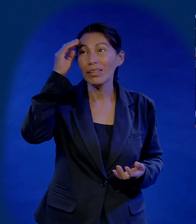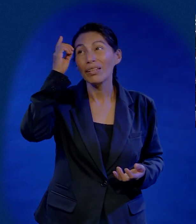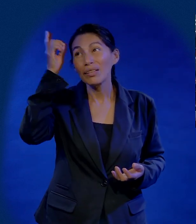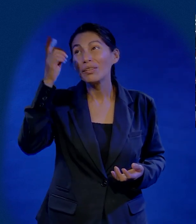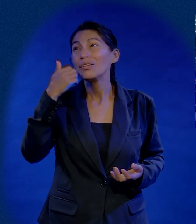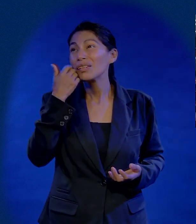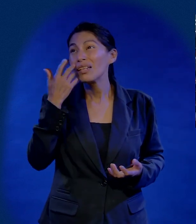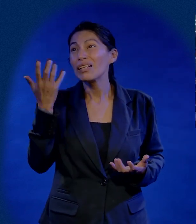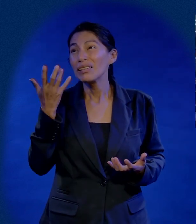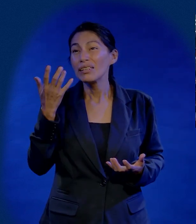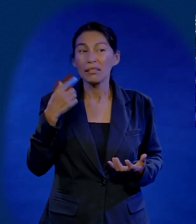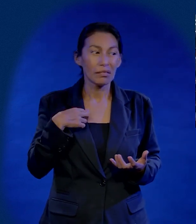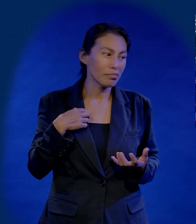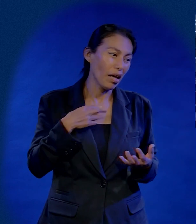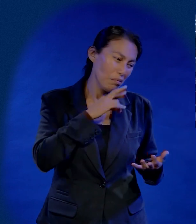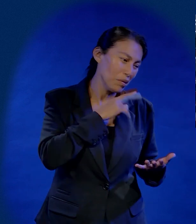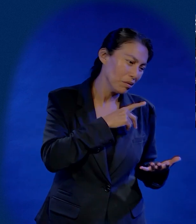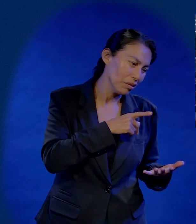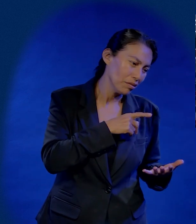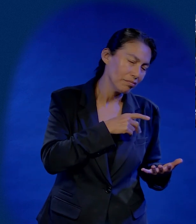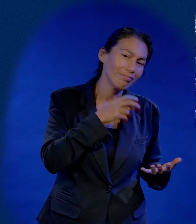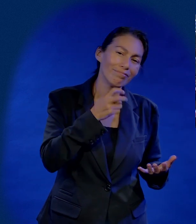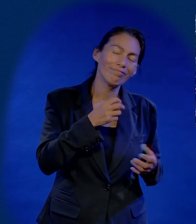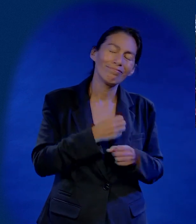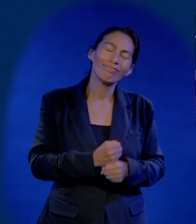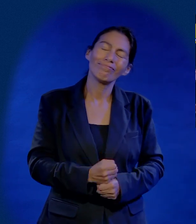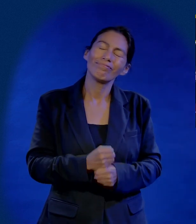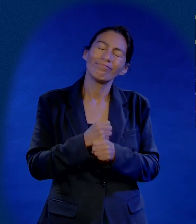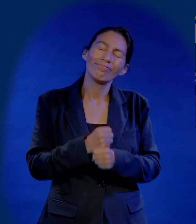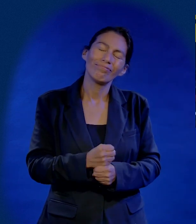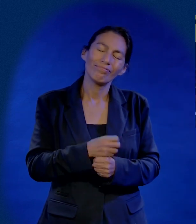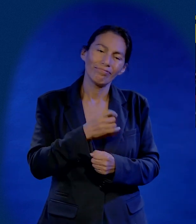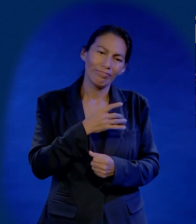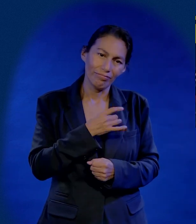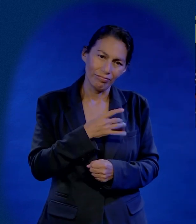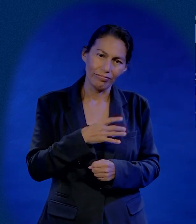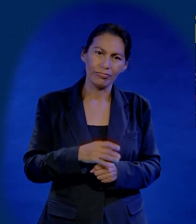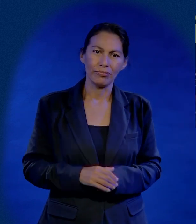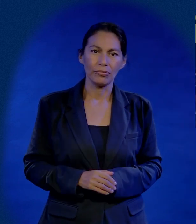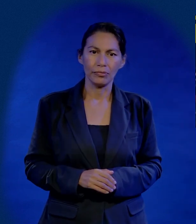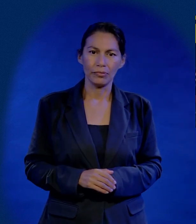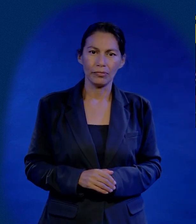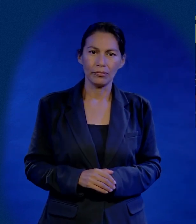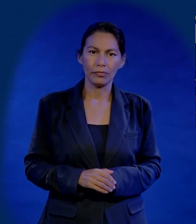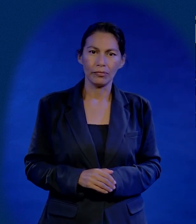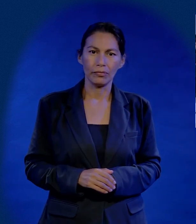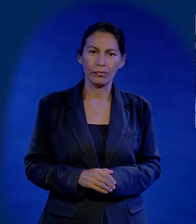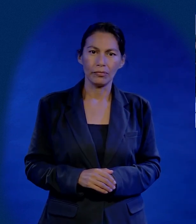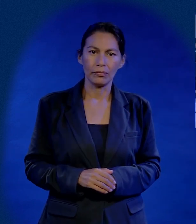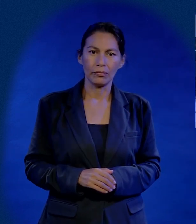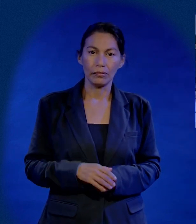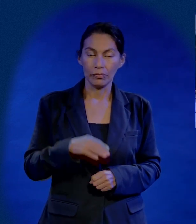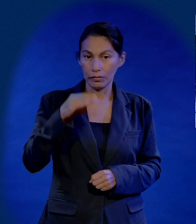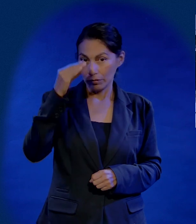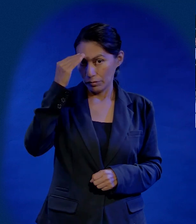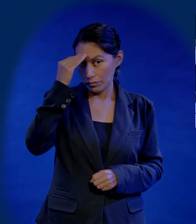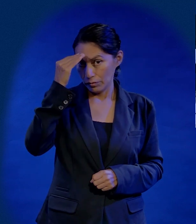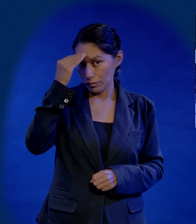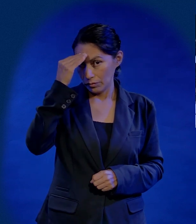Mientras tu mente dice, Dios dice esto, pero yo hago por acá. Eso causa mucho dolor. Y la razón por la que causa ansiedad y dolor